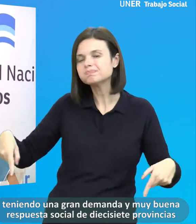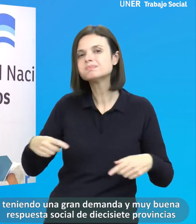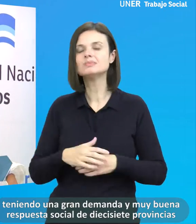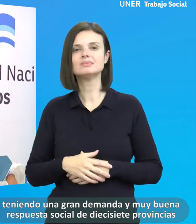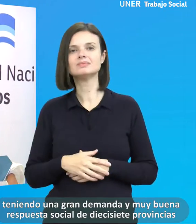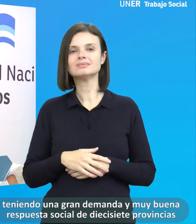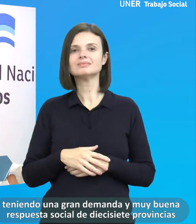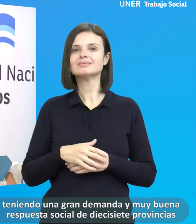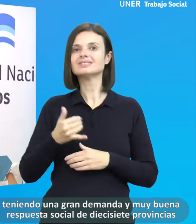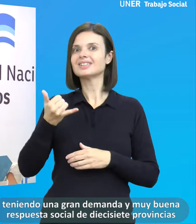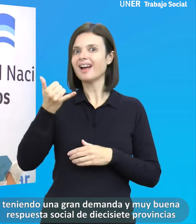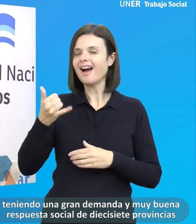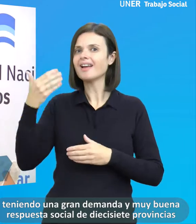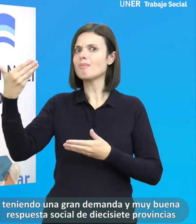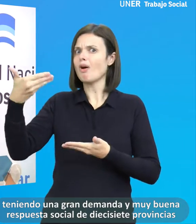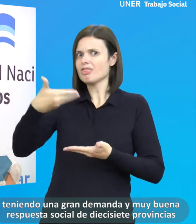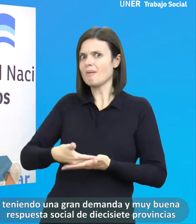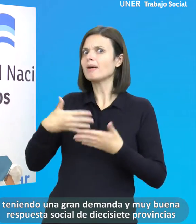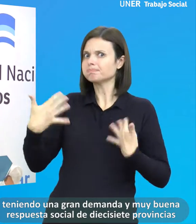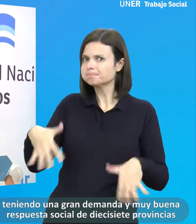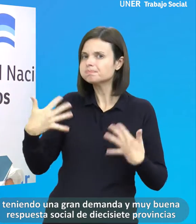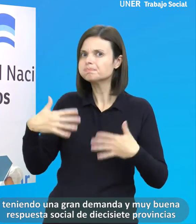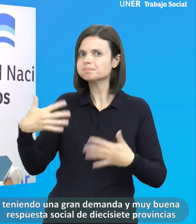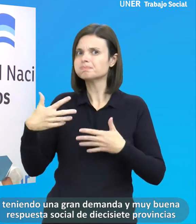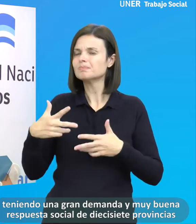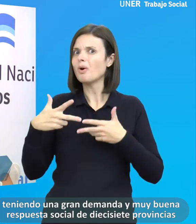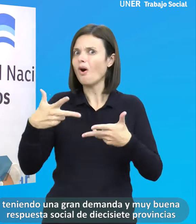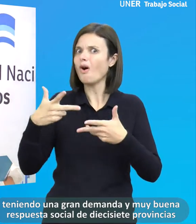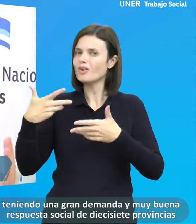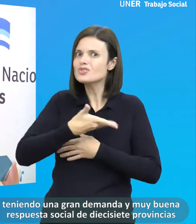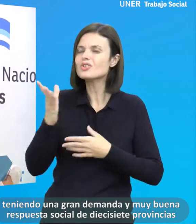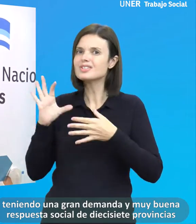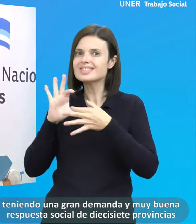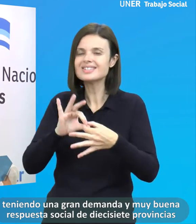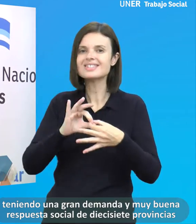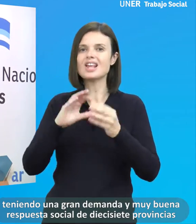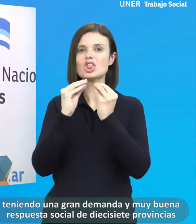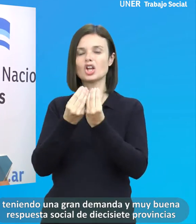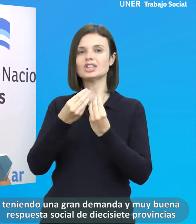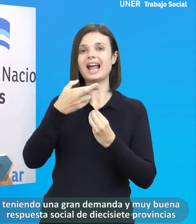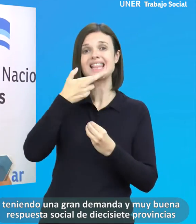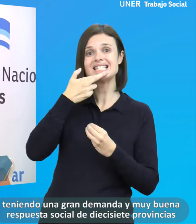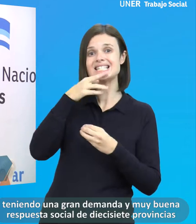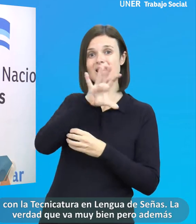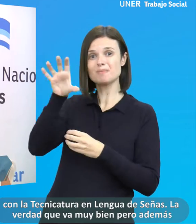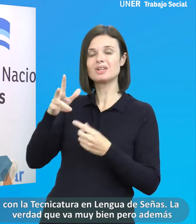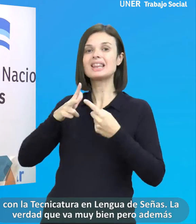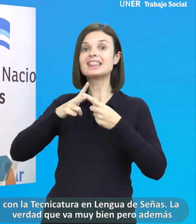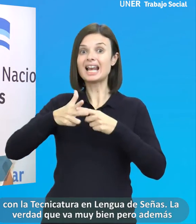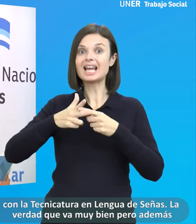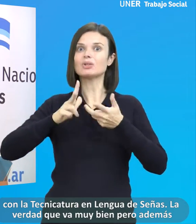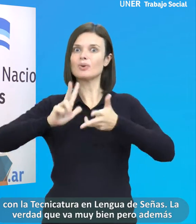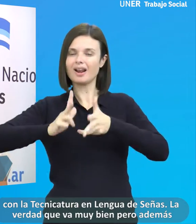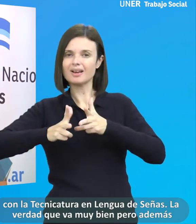estamos teniendo una gran demanda y muy buena respuesta social de 17 provincias con la tecnicatura en lengua de